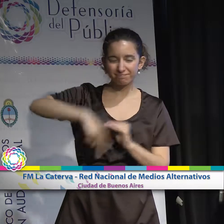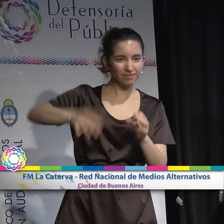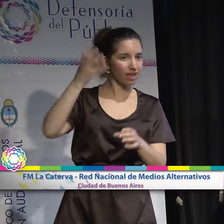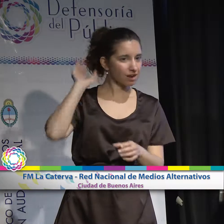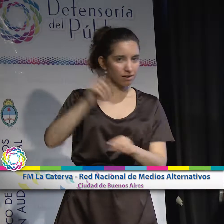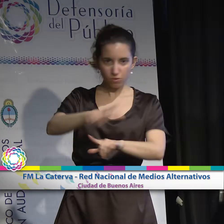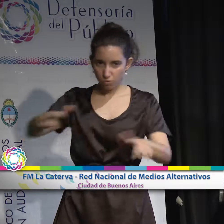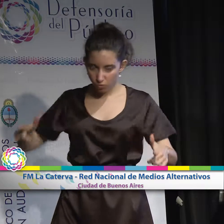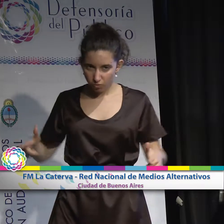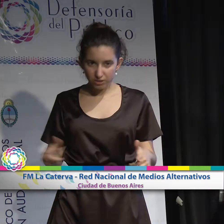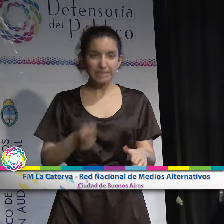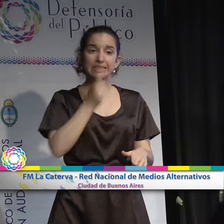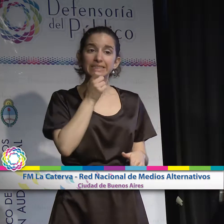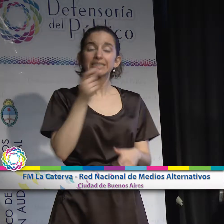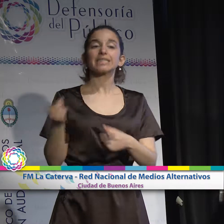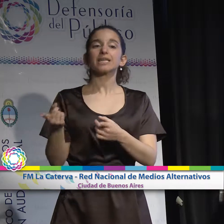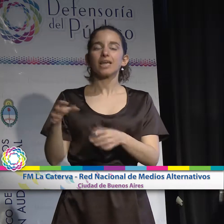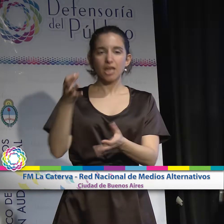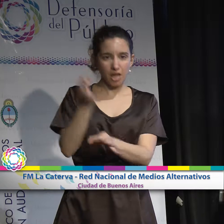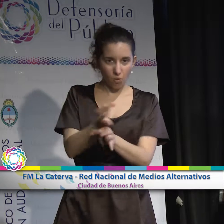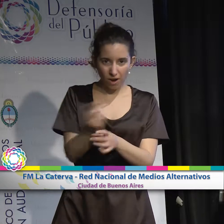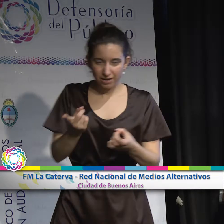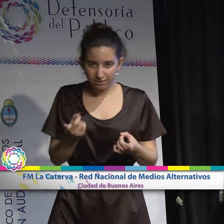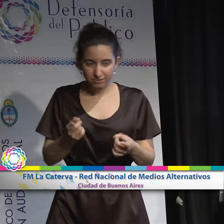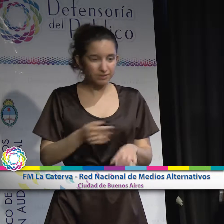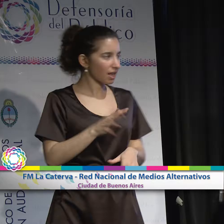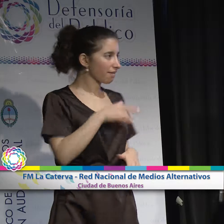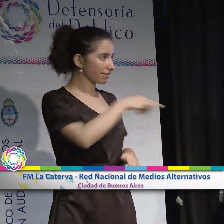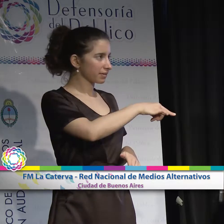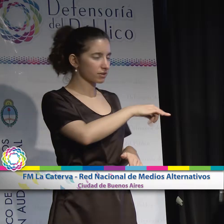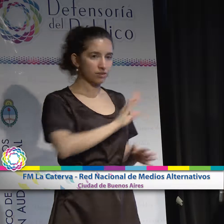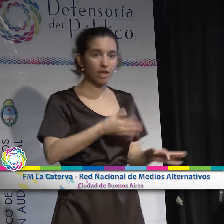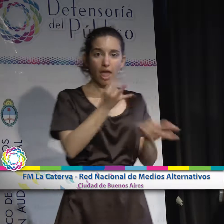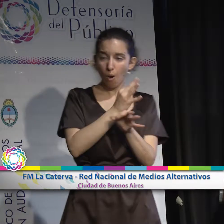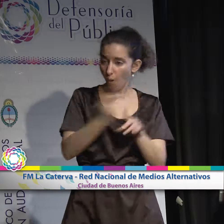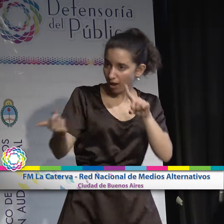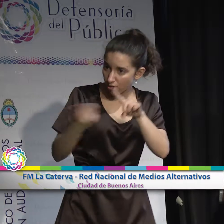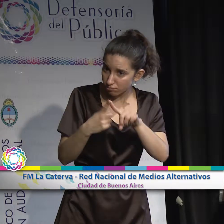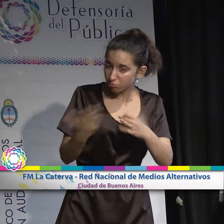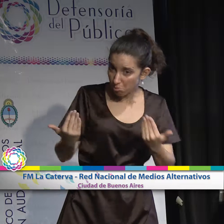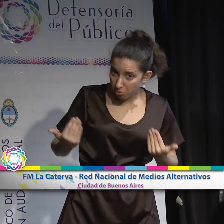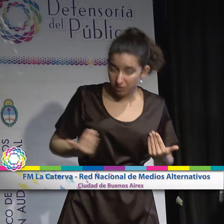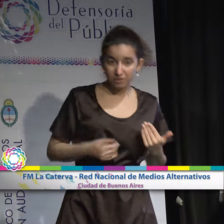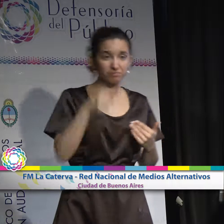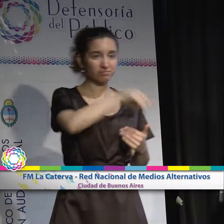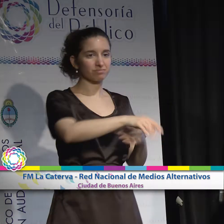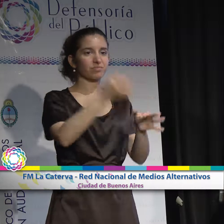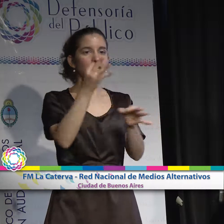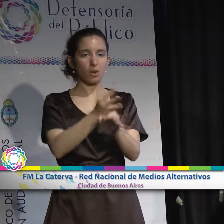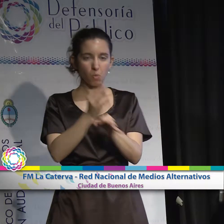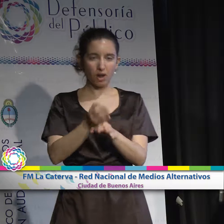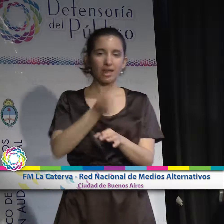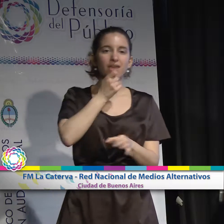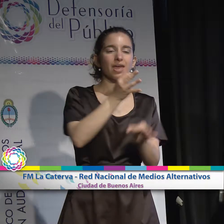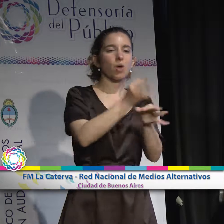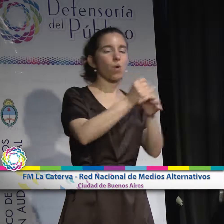tienen radios, que hacen falta radios en las escuelas. Nuestros medios muchas veces articulan con las escuelas. A la caterva vienen los estudiantes de